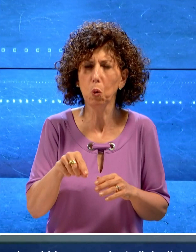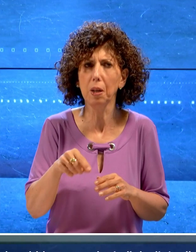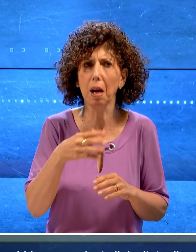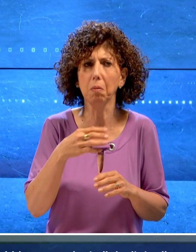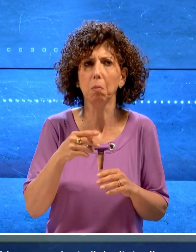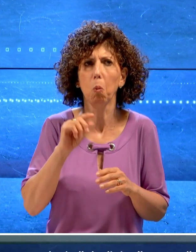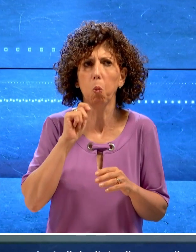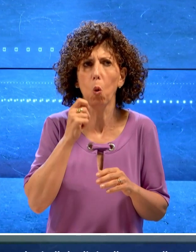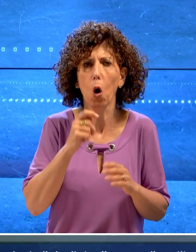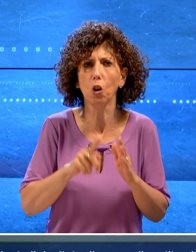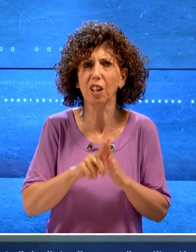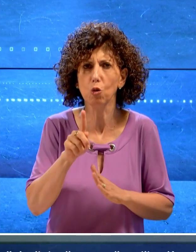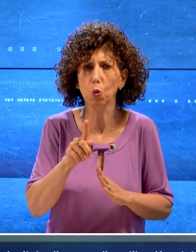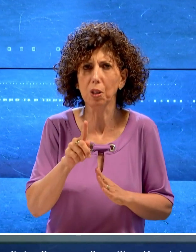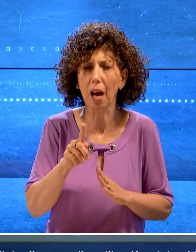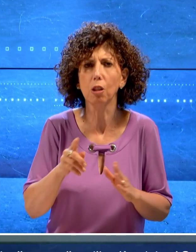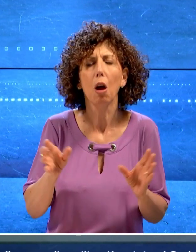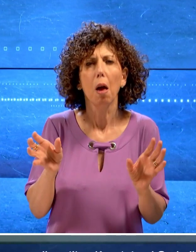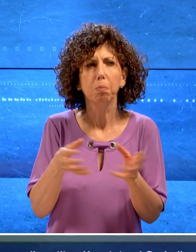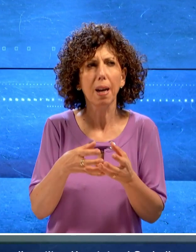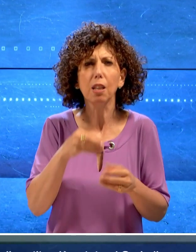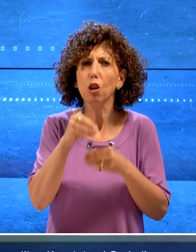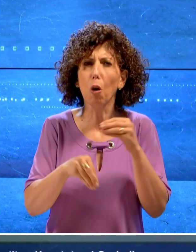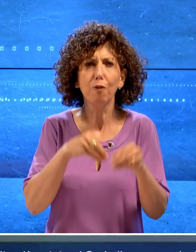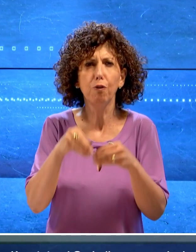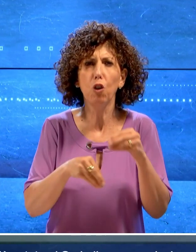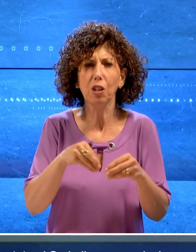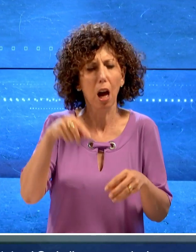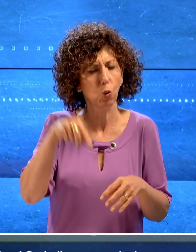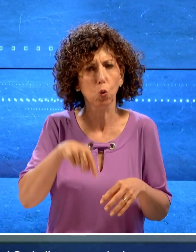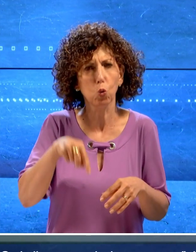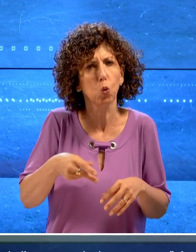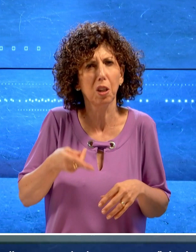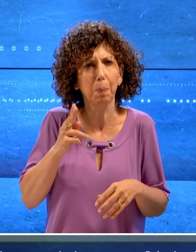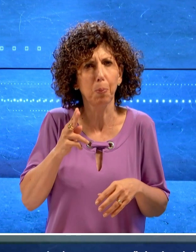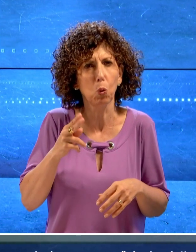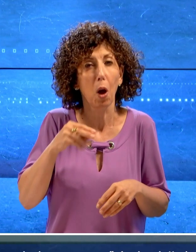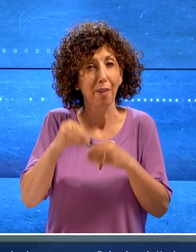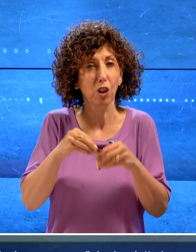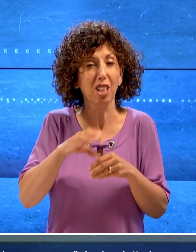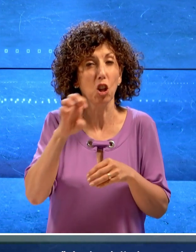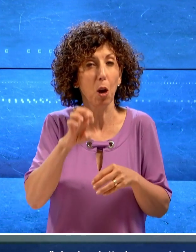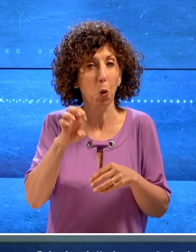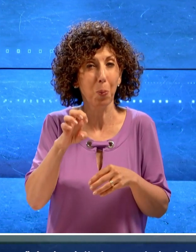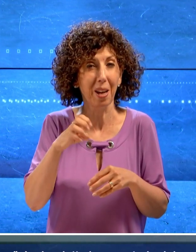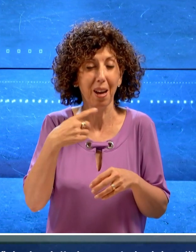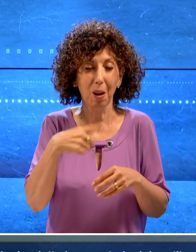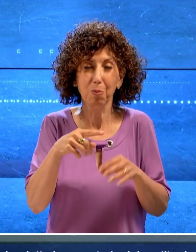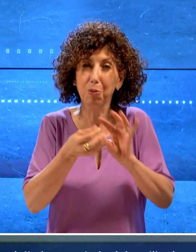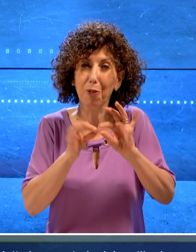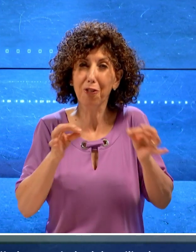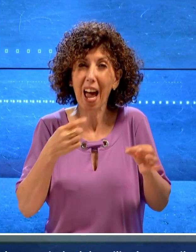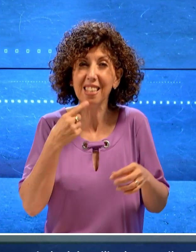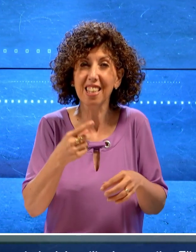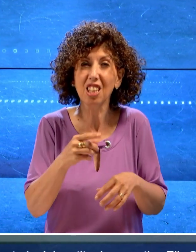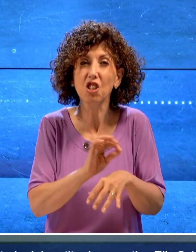raggiunto il risultato di essere il partito più votato al Sud nelle scorse europee lo ha dichiarato la segretaria